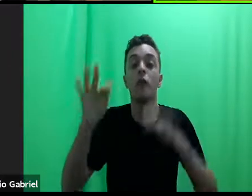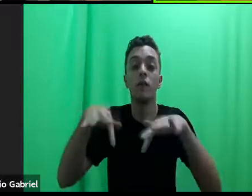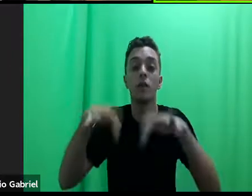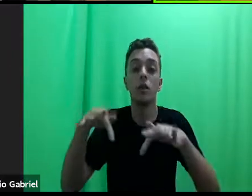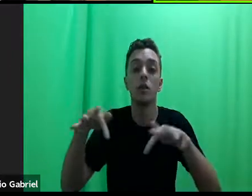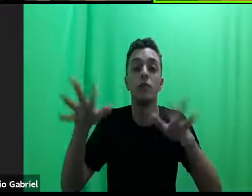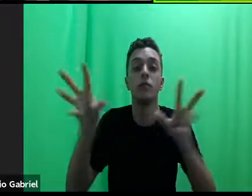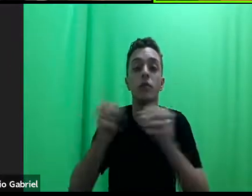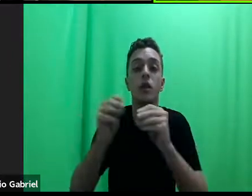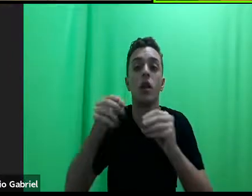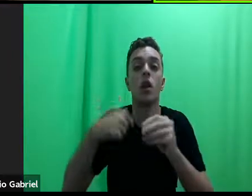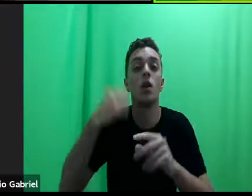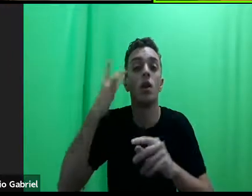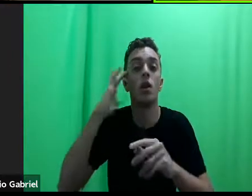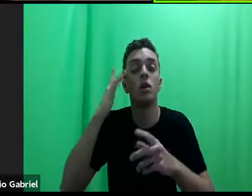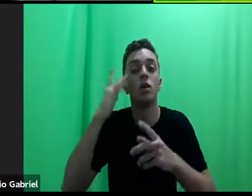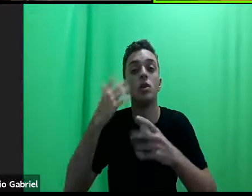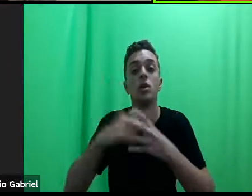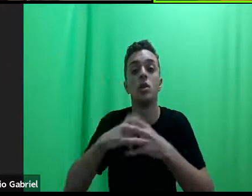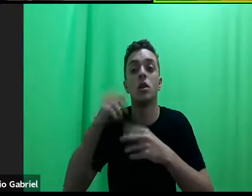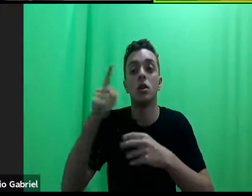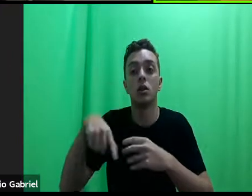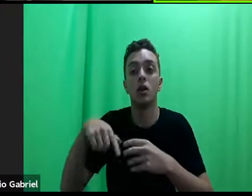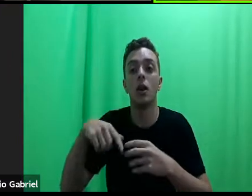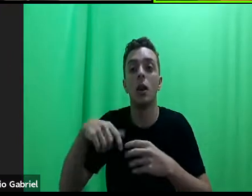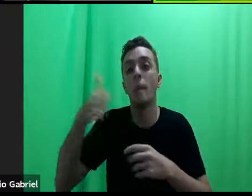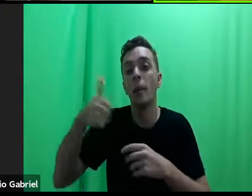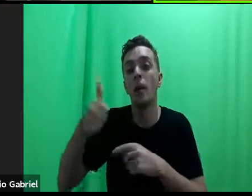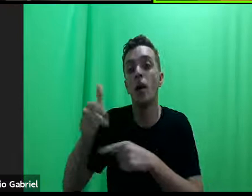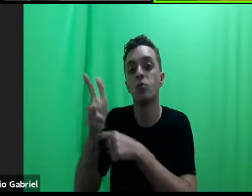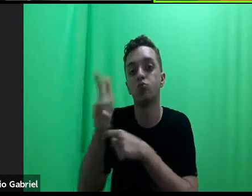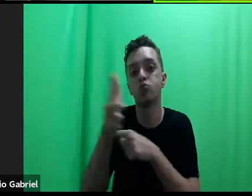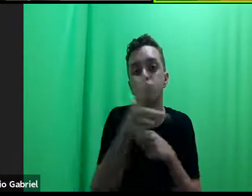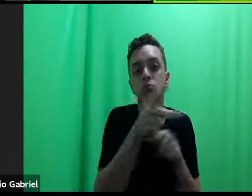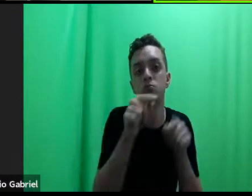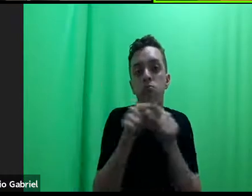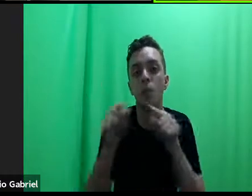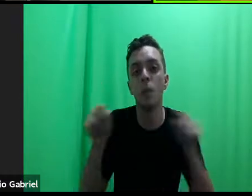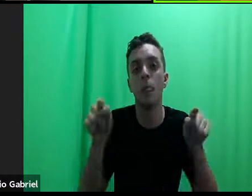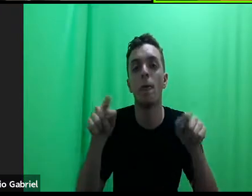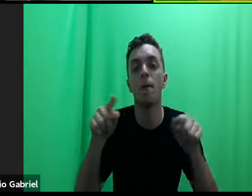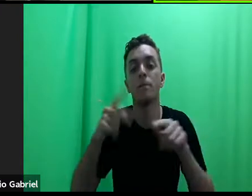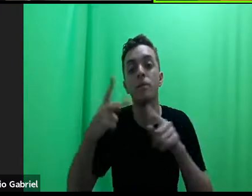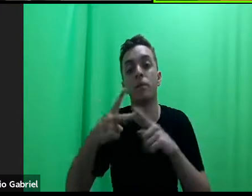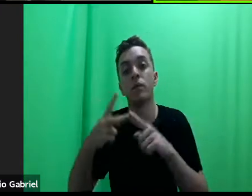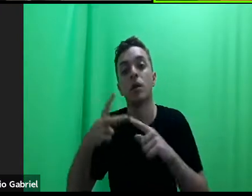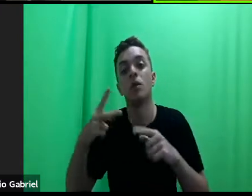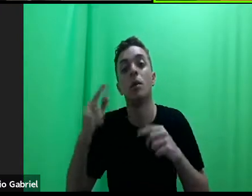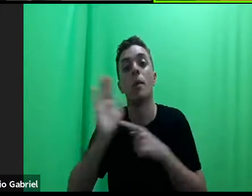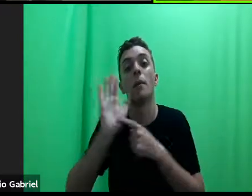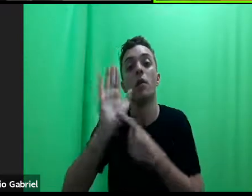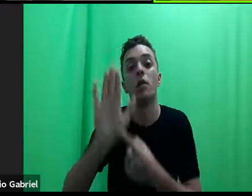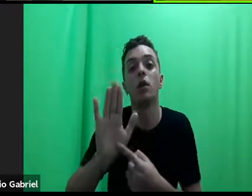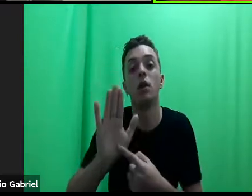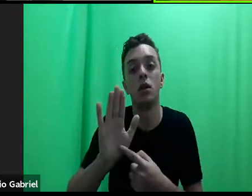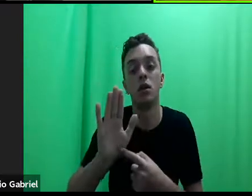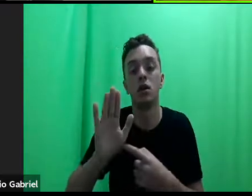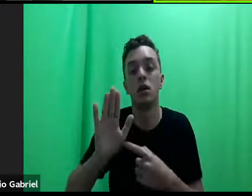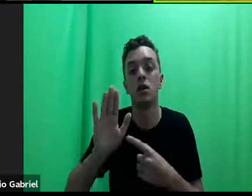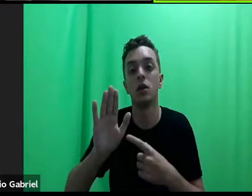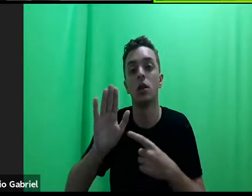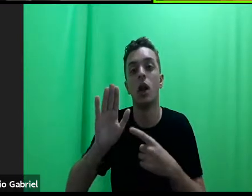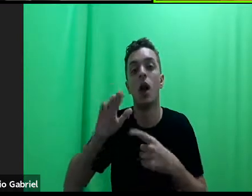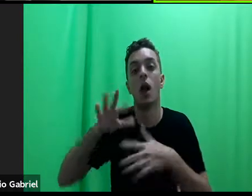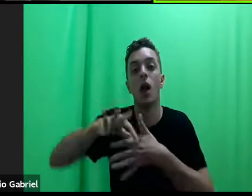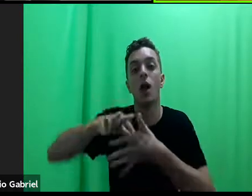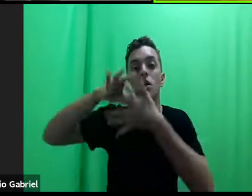eu diria que são, primeiro, documentados, e, segundo, para mostrar a liderança na